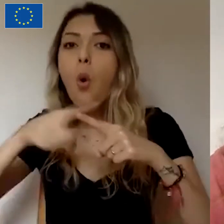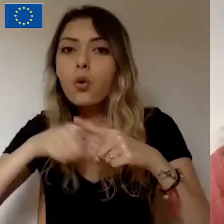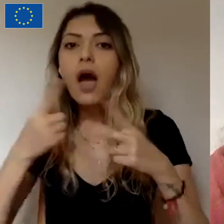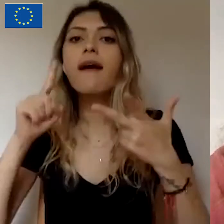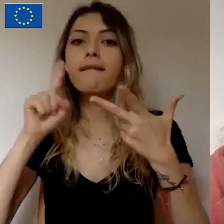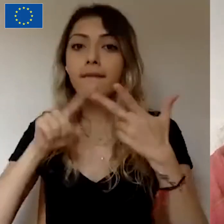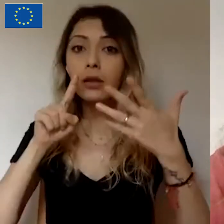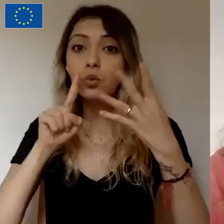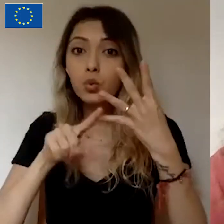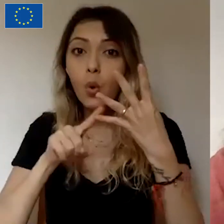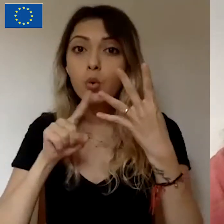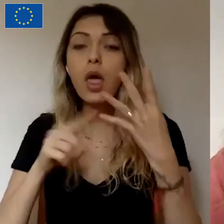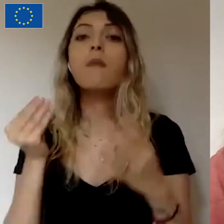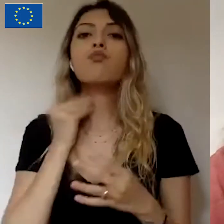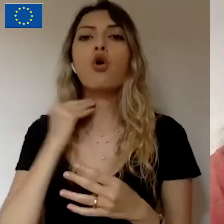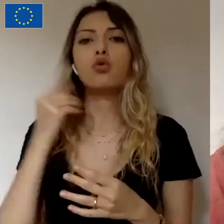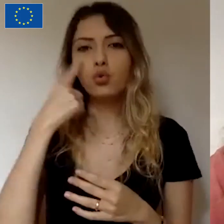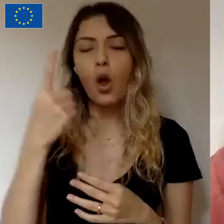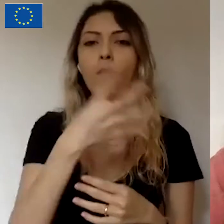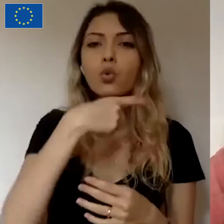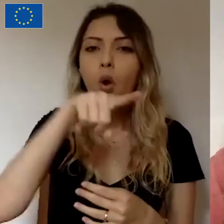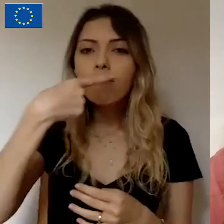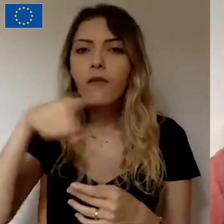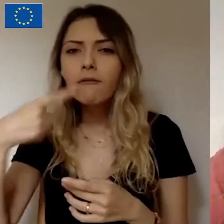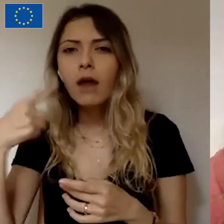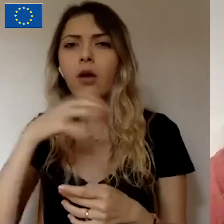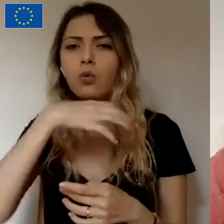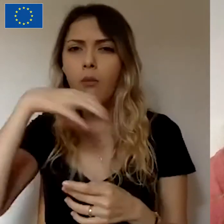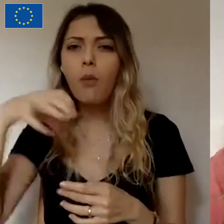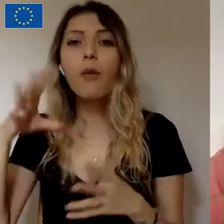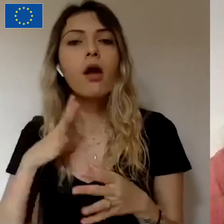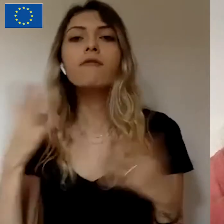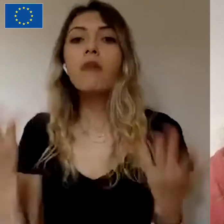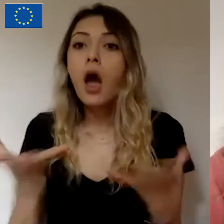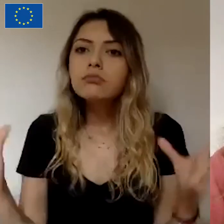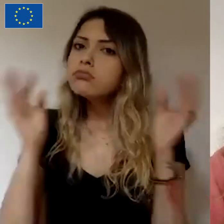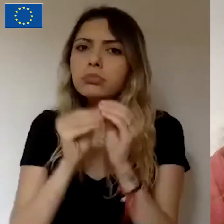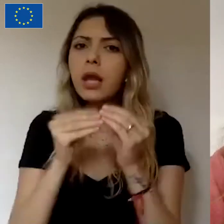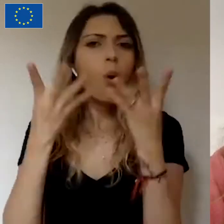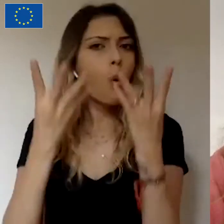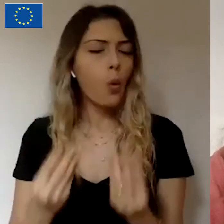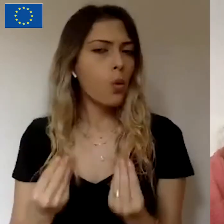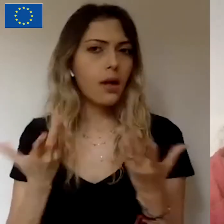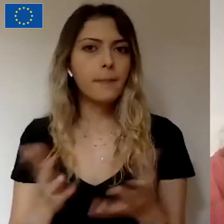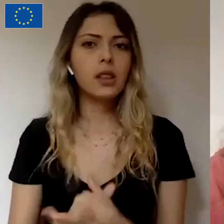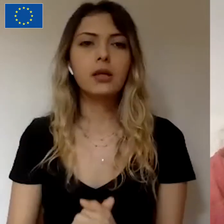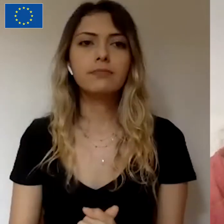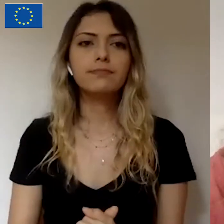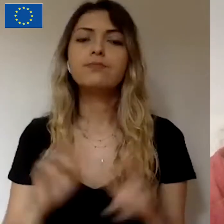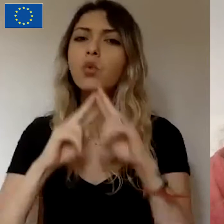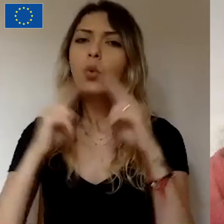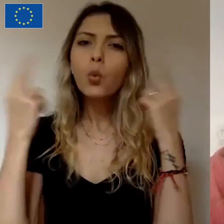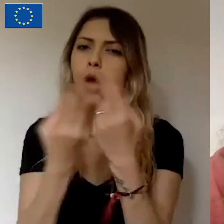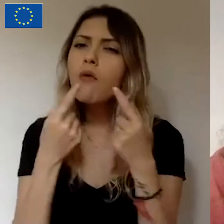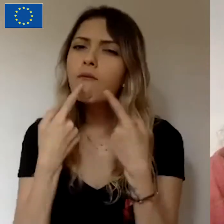Bu dört tür adına ayrı ayrı platformlar açıldığı gibi hepsi bir arada da açılabiliyor. Global'de de çok farklı